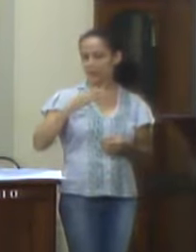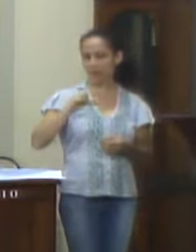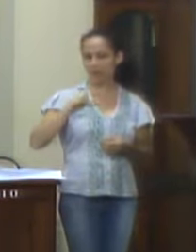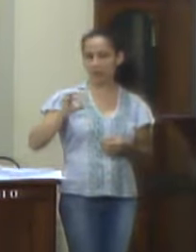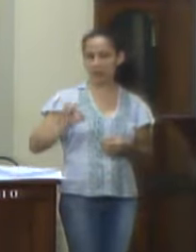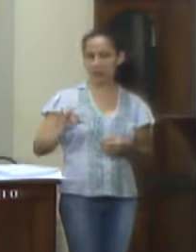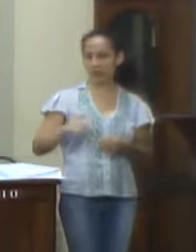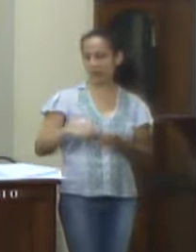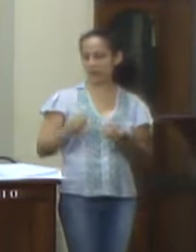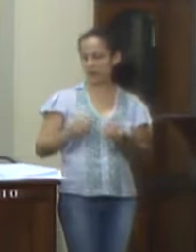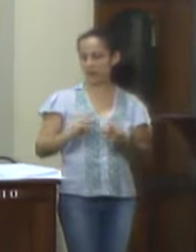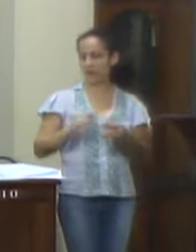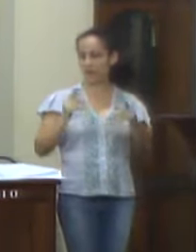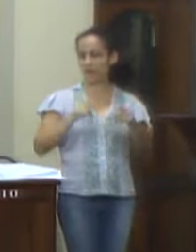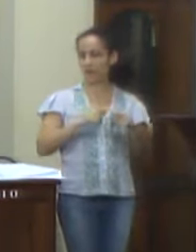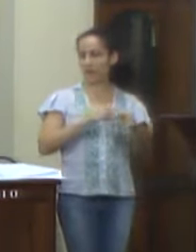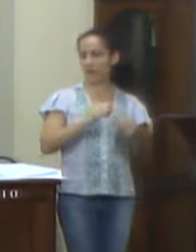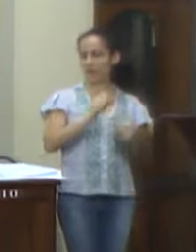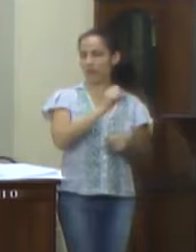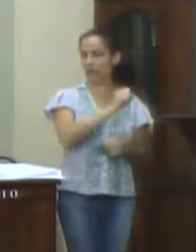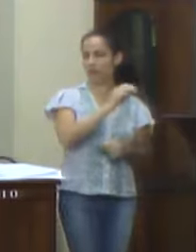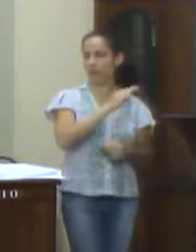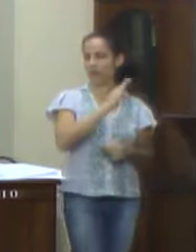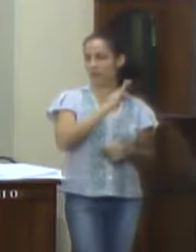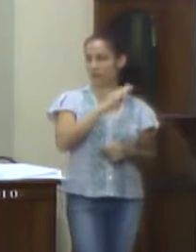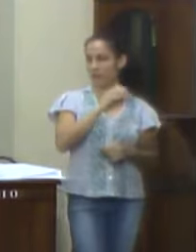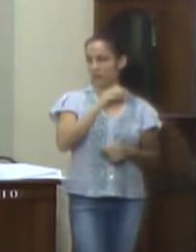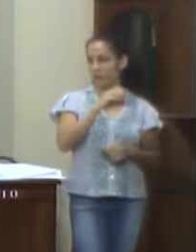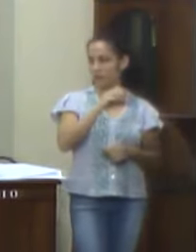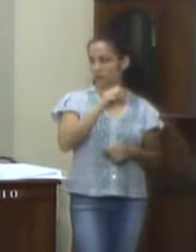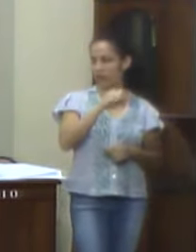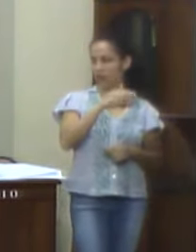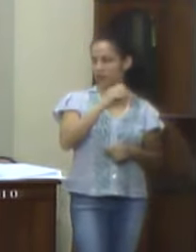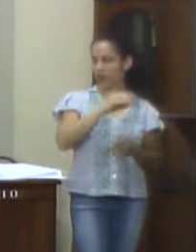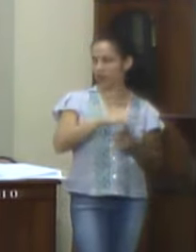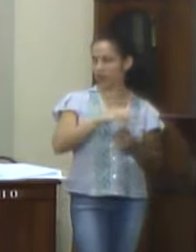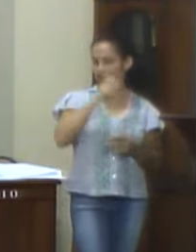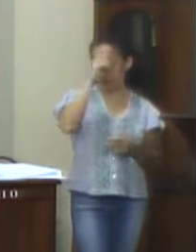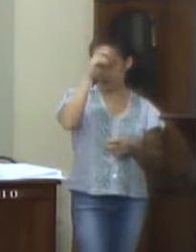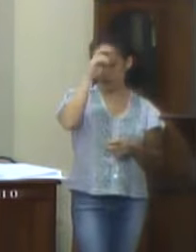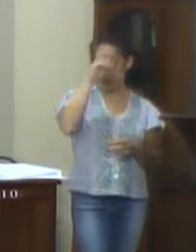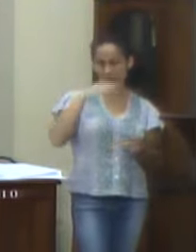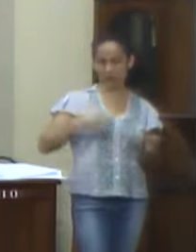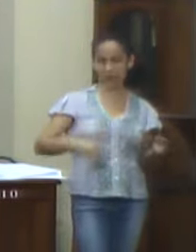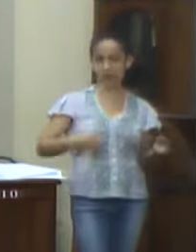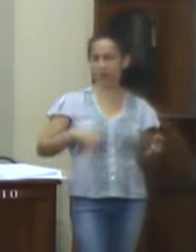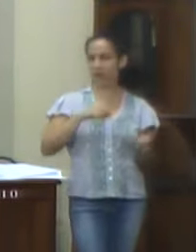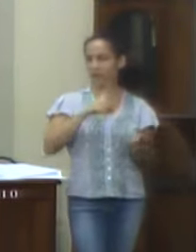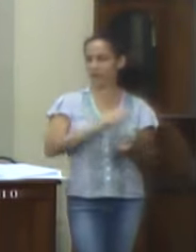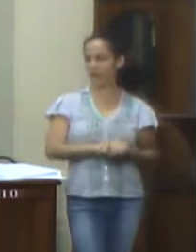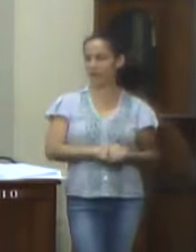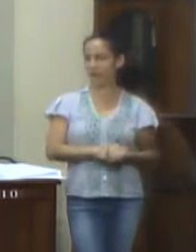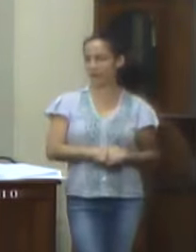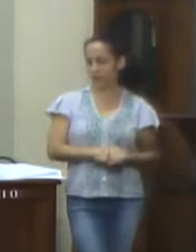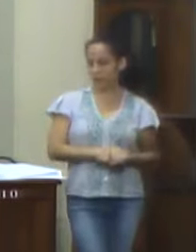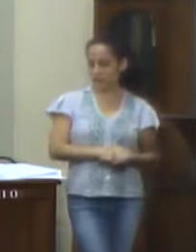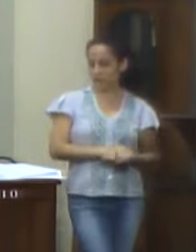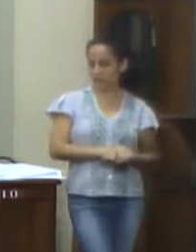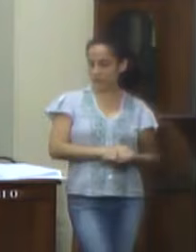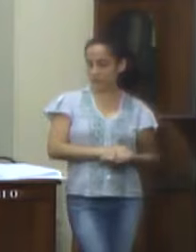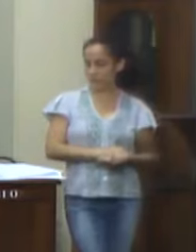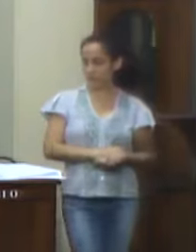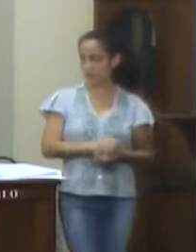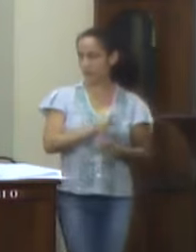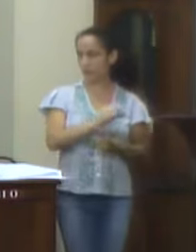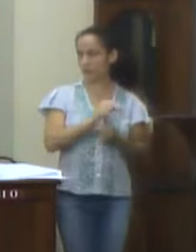a diferença será atribuída à subvenção concedida do Hospital Gustavo Monteiro Júnior, no Distrito de Conservatório. Subvenções